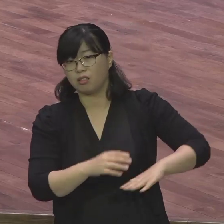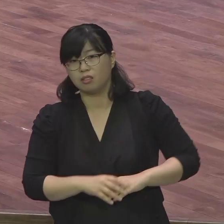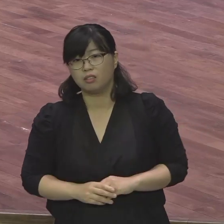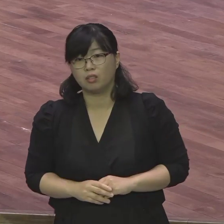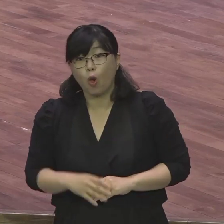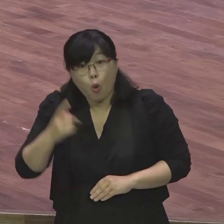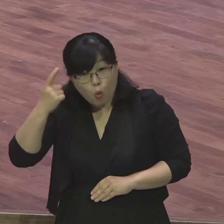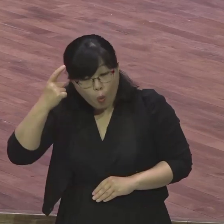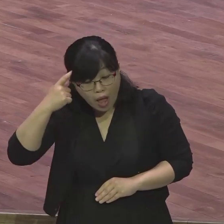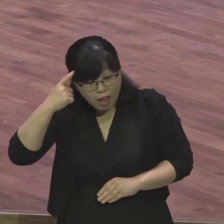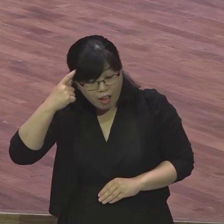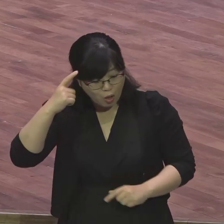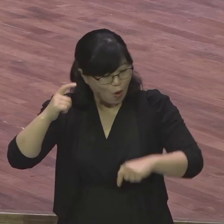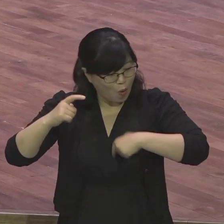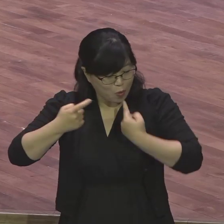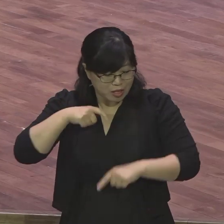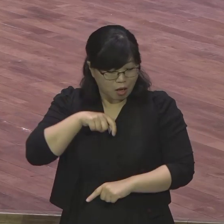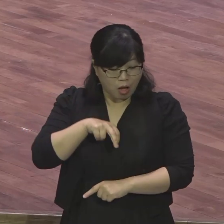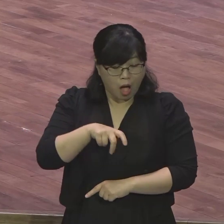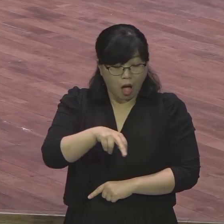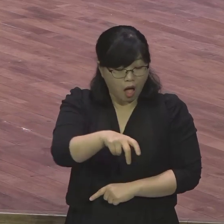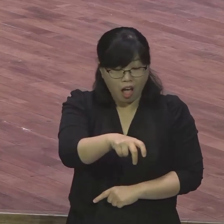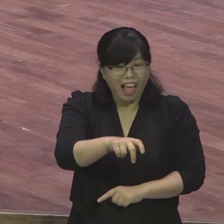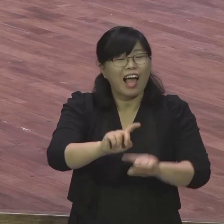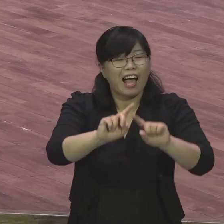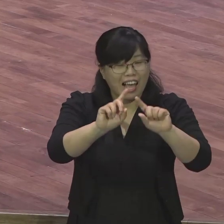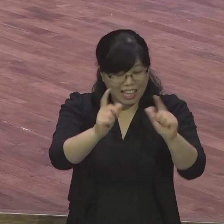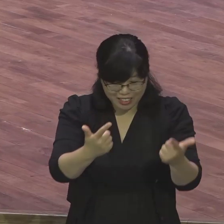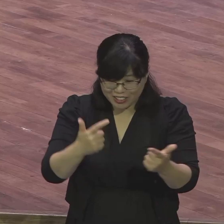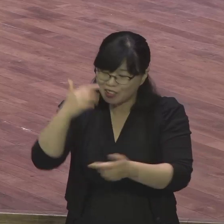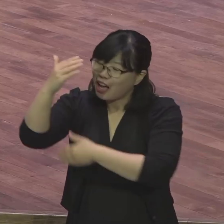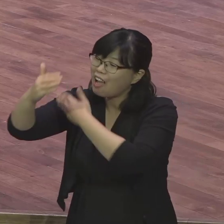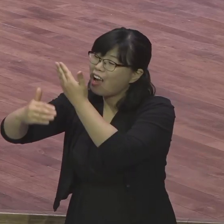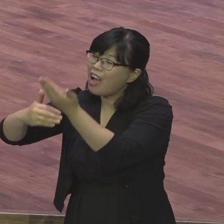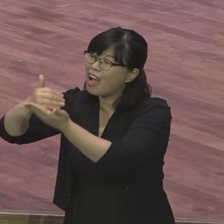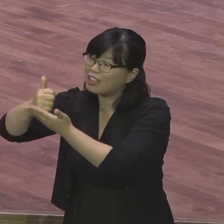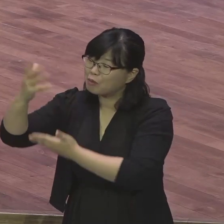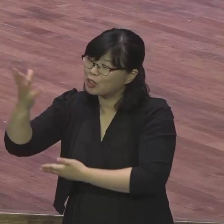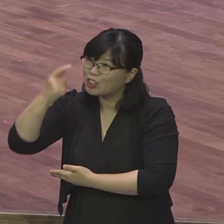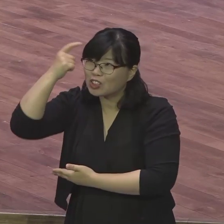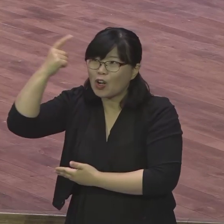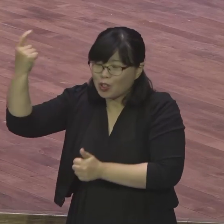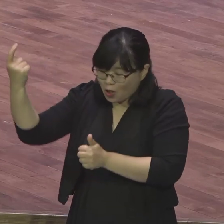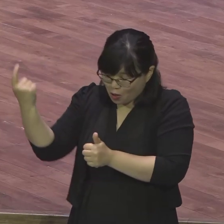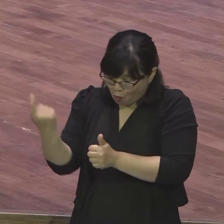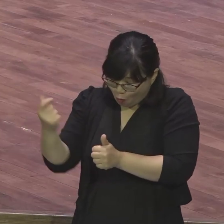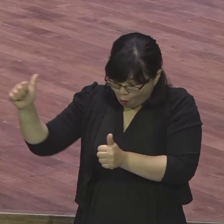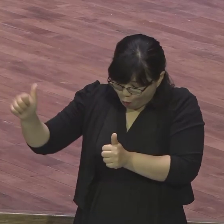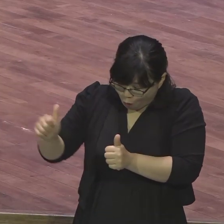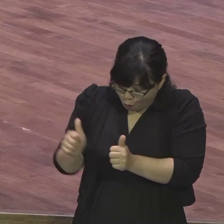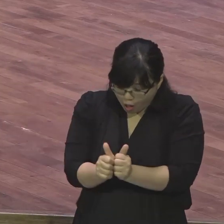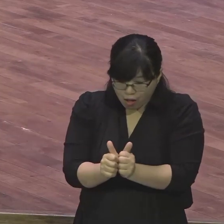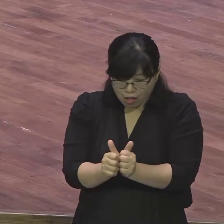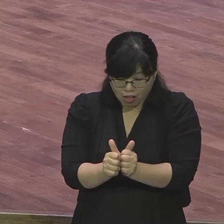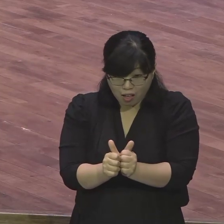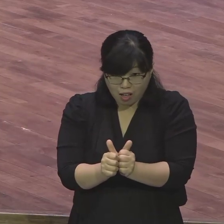우리의 연약함을 하시고 우리와 함께 계시면서 우리의 삶을 완벽하게 보호하시고